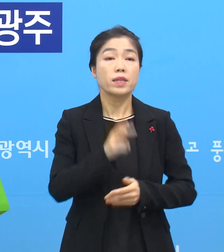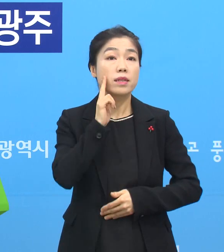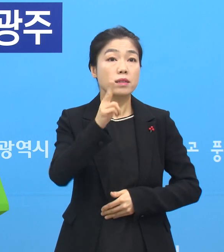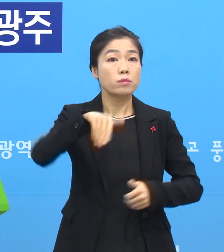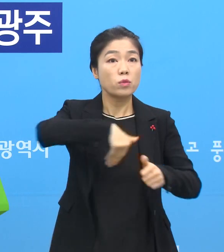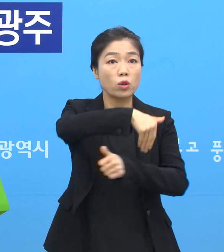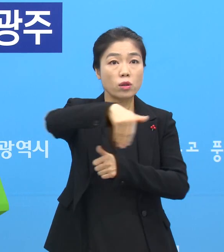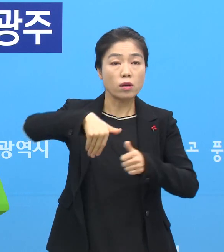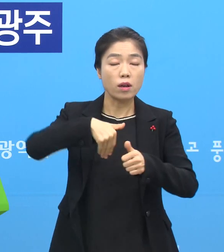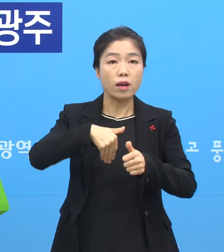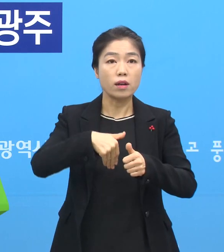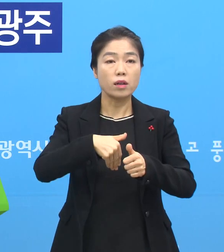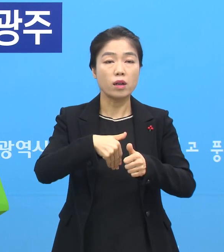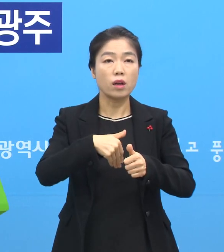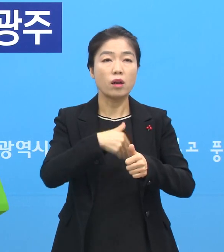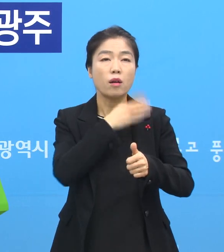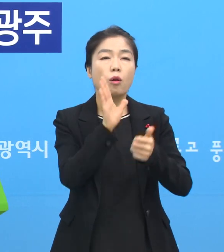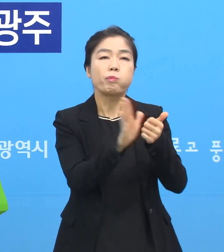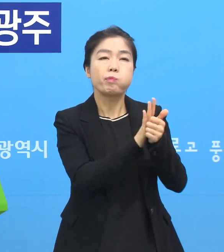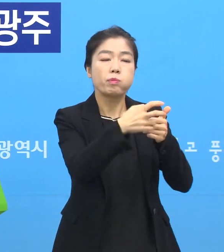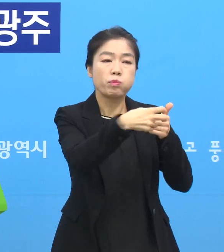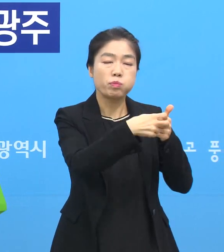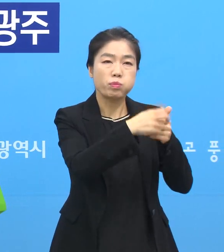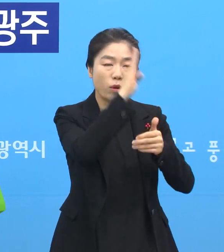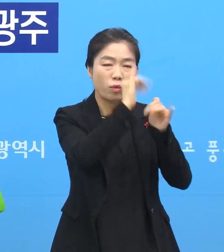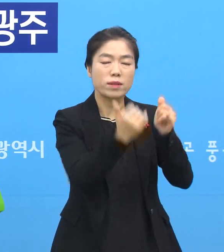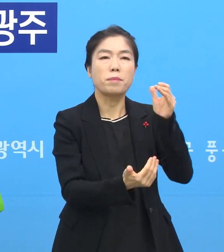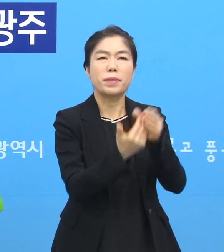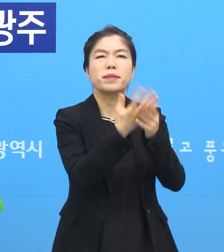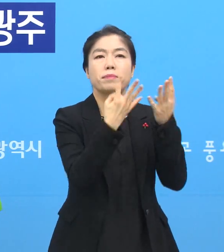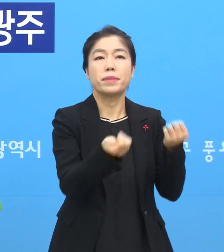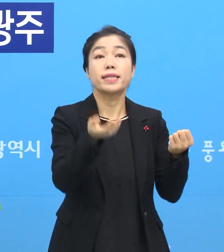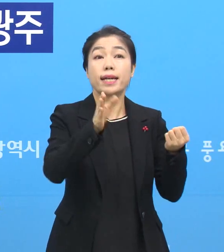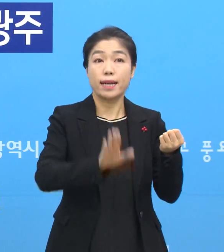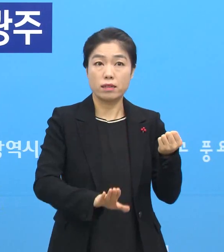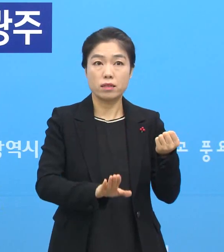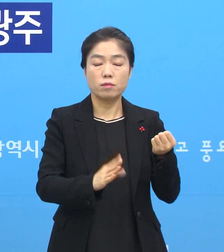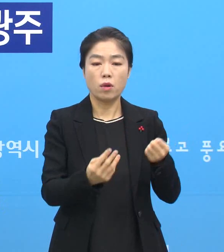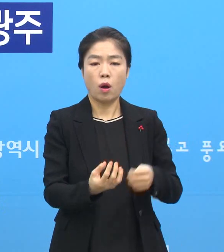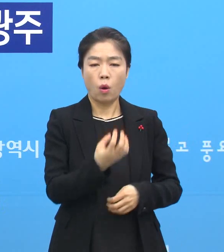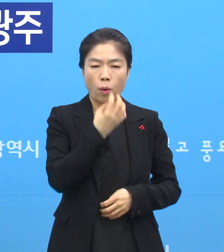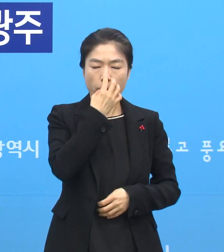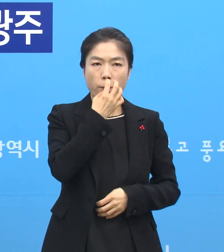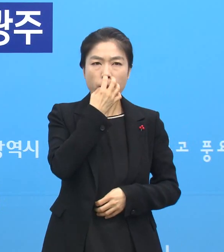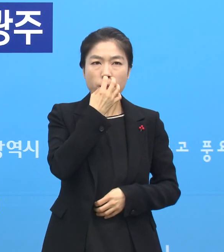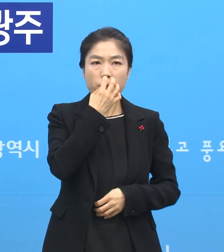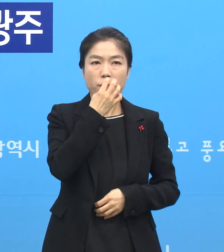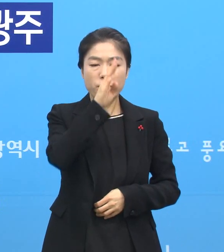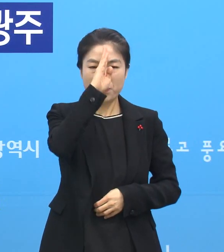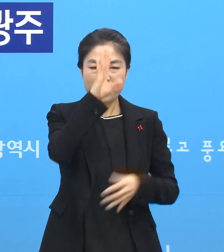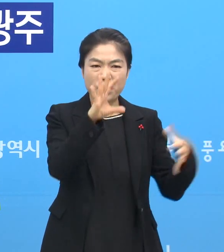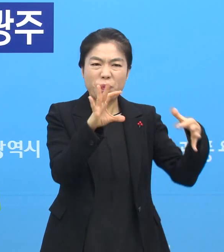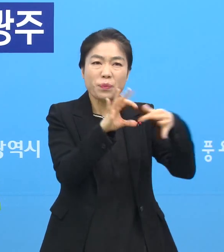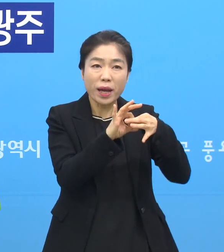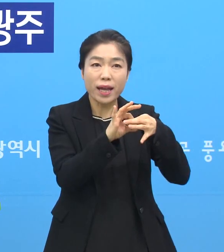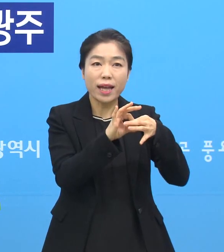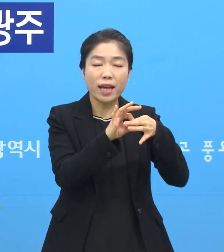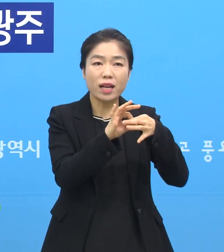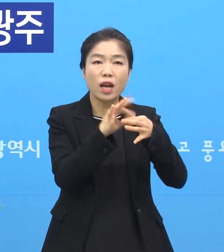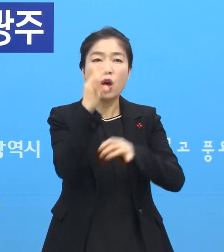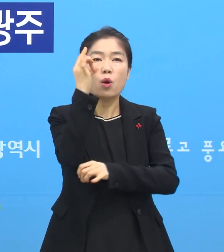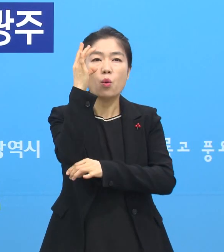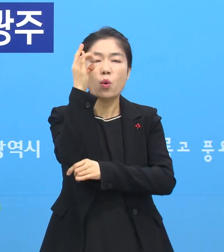중등도별은 우리 여양환자들이 많이 발생하긴 했지만 그렇게 호흡기 질환하고 연관되어서 기존에 있는